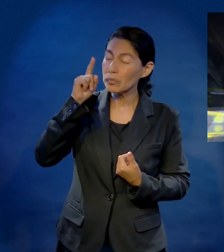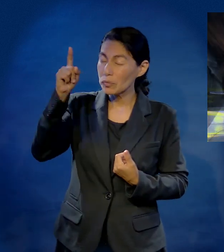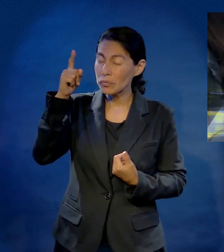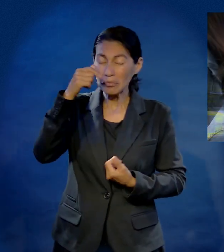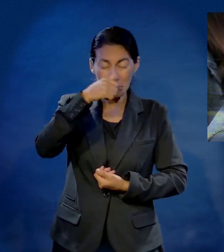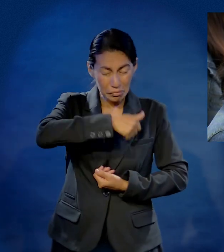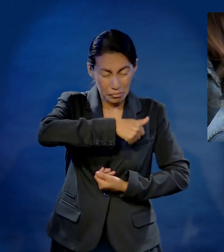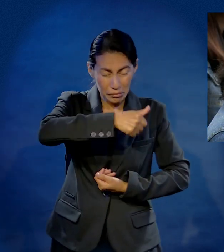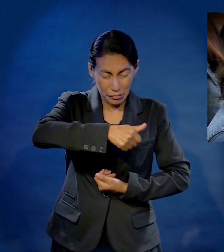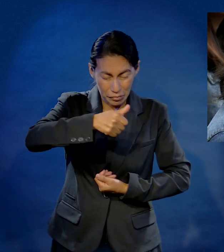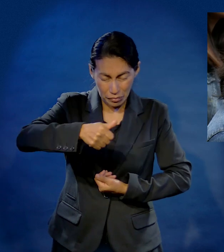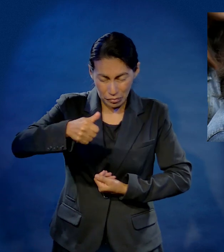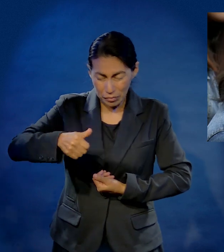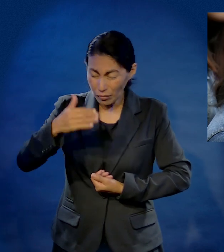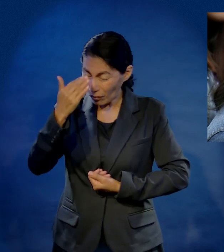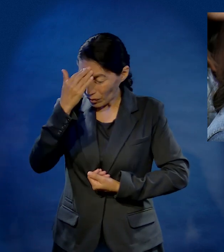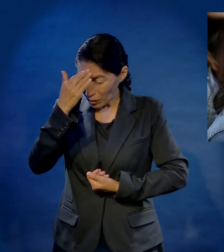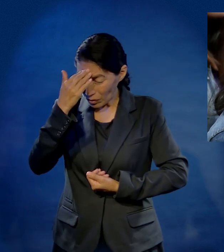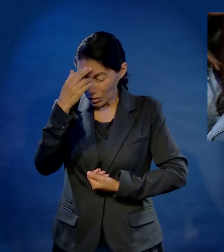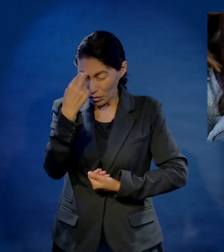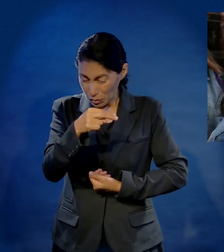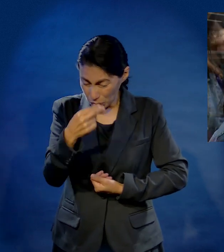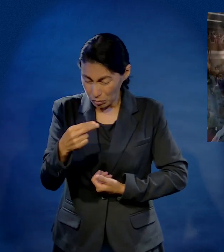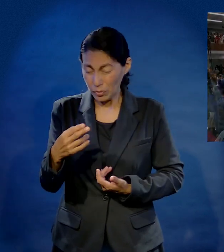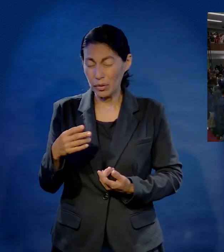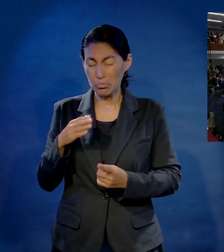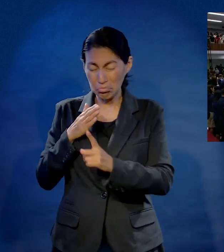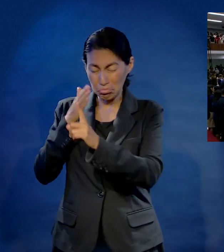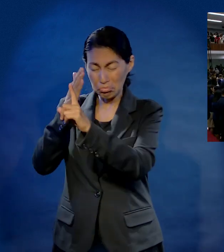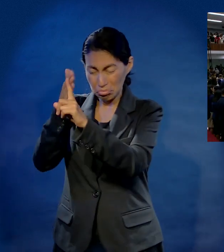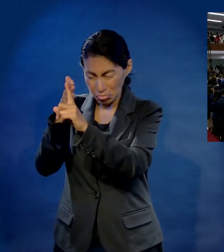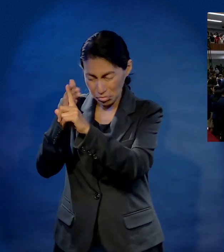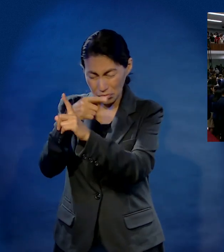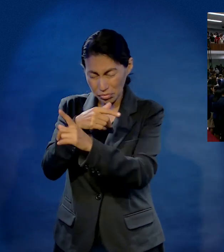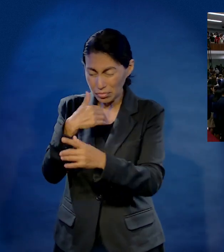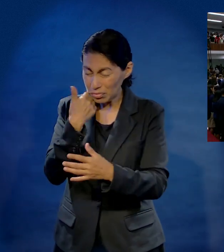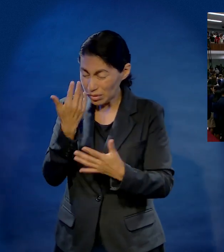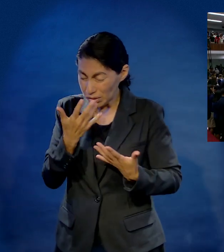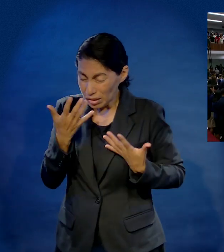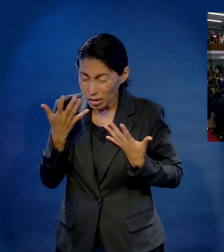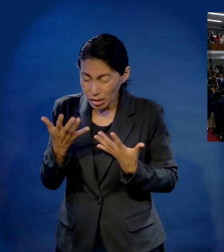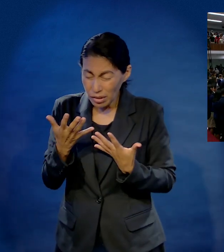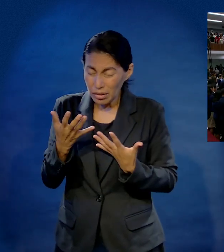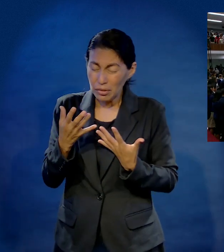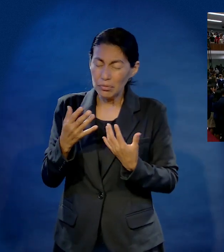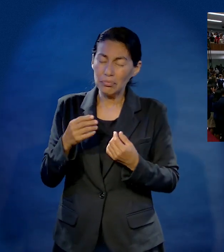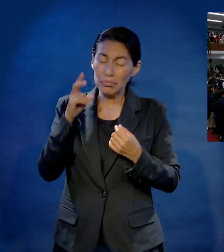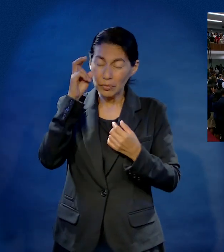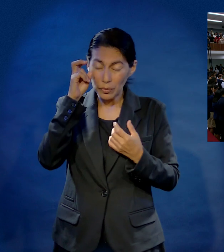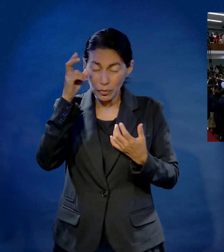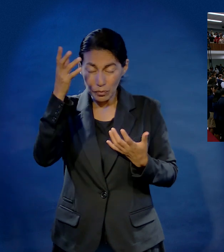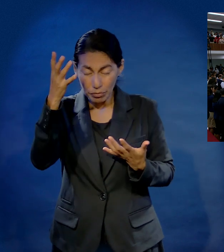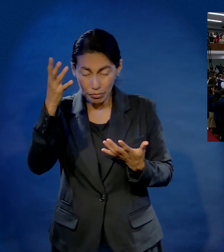sí los registras por nombre. Sabes quiénes son. Conoces sus sueños y sus anhelos.